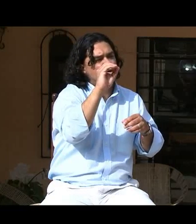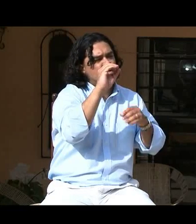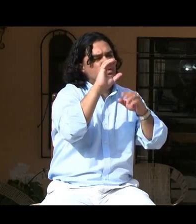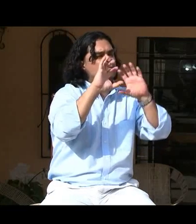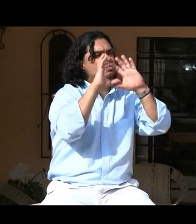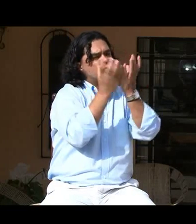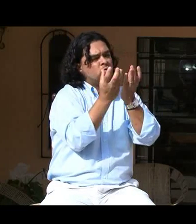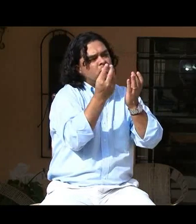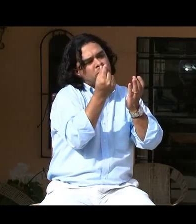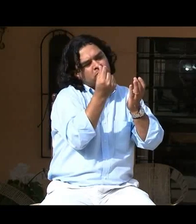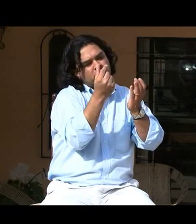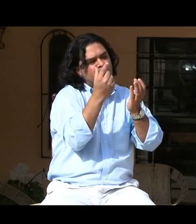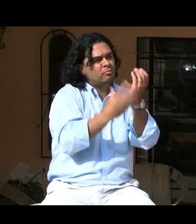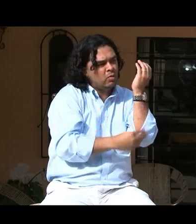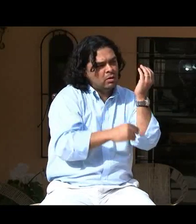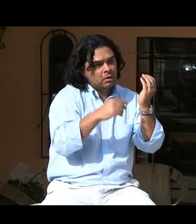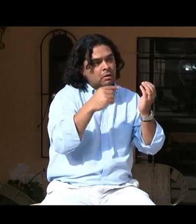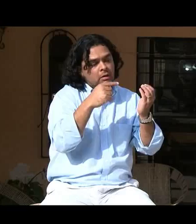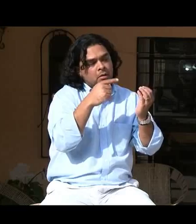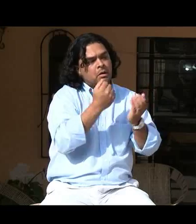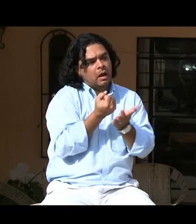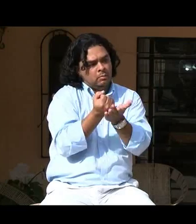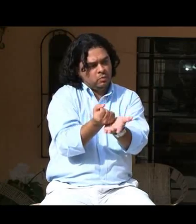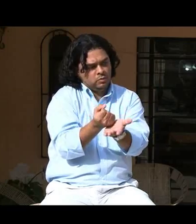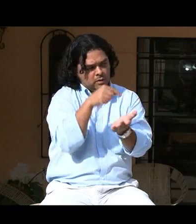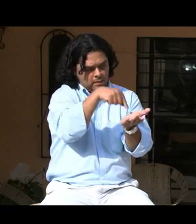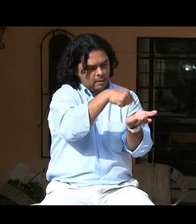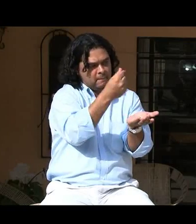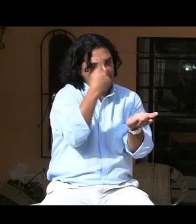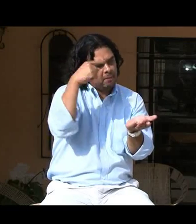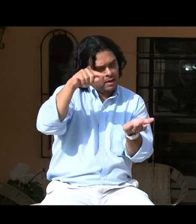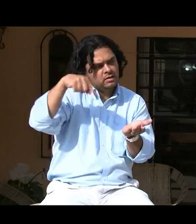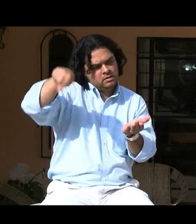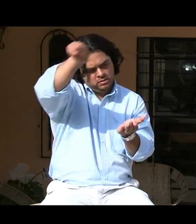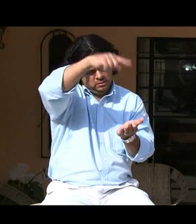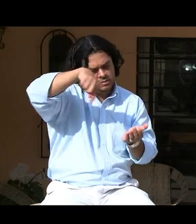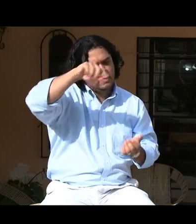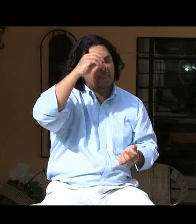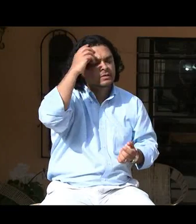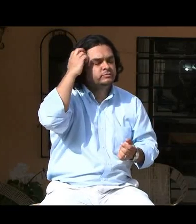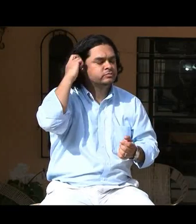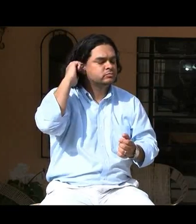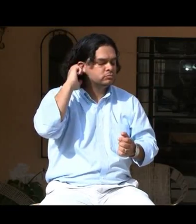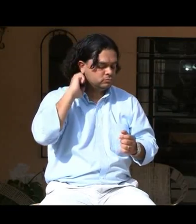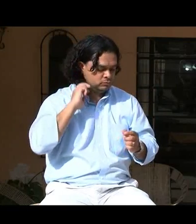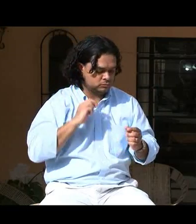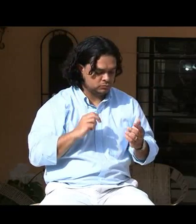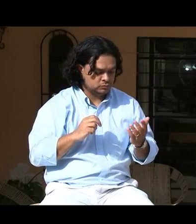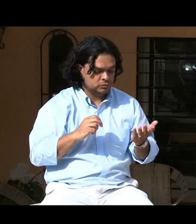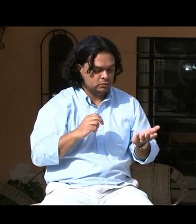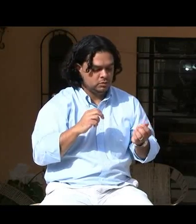países que están en vías de desarrollo, países con pobreza. Esta fundación los ayuda.